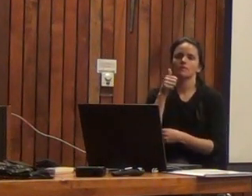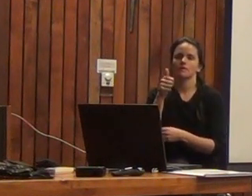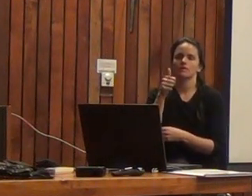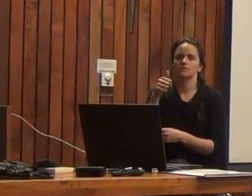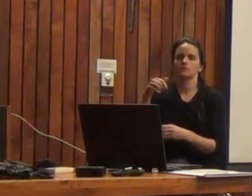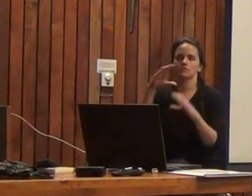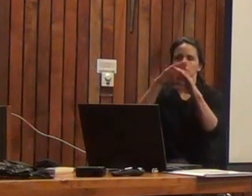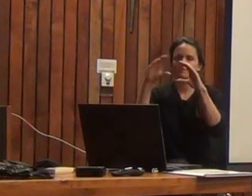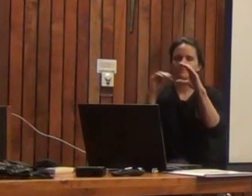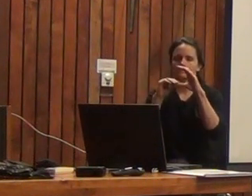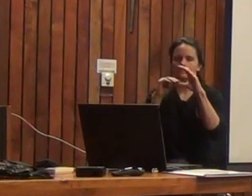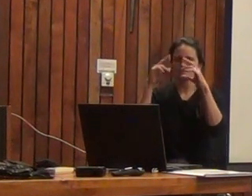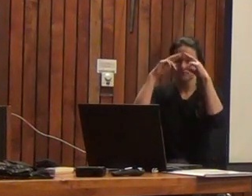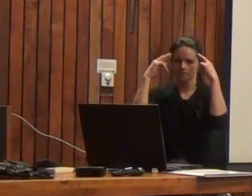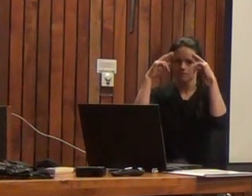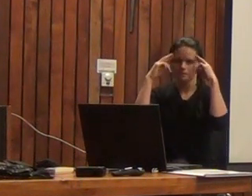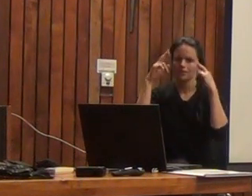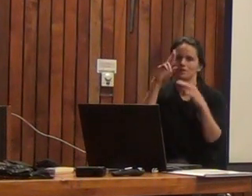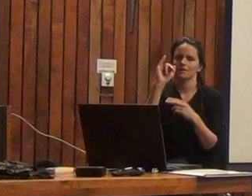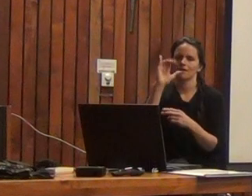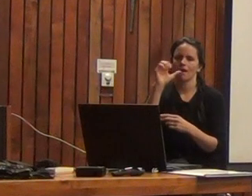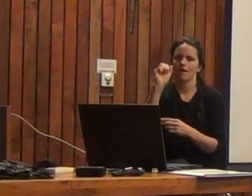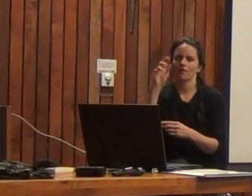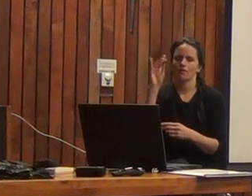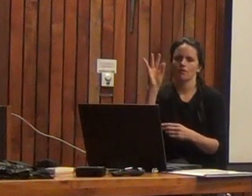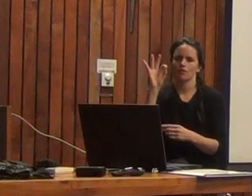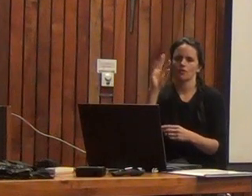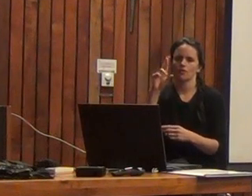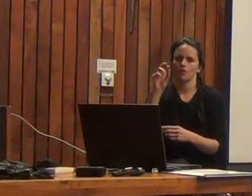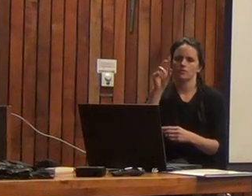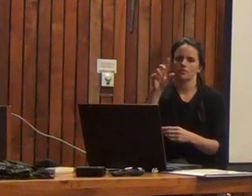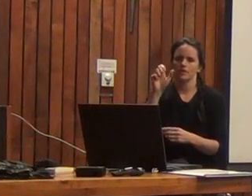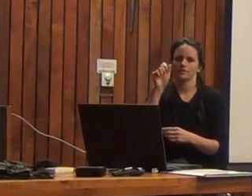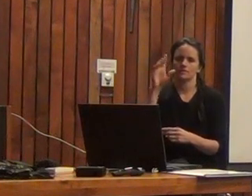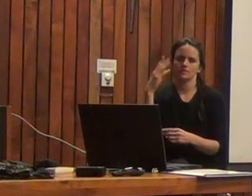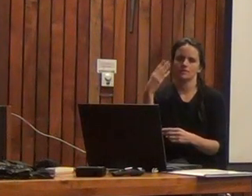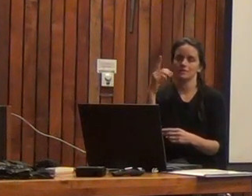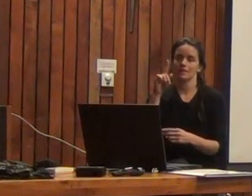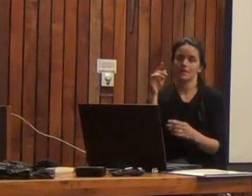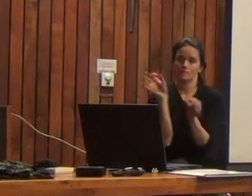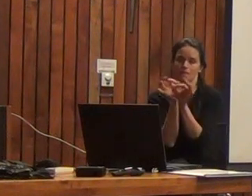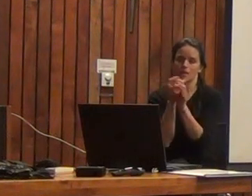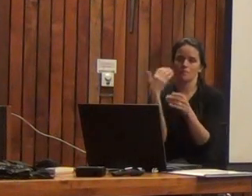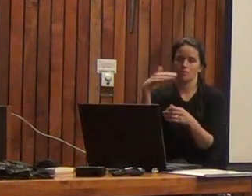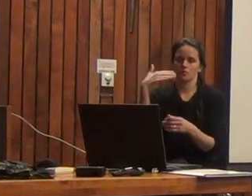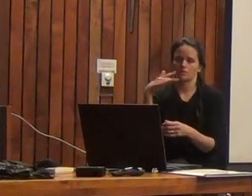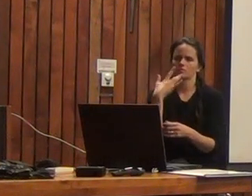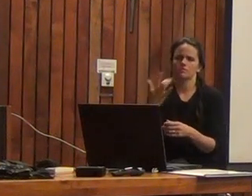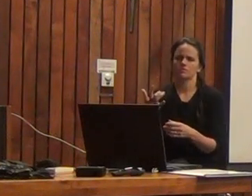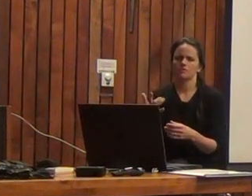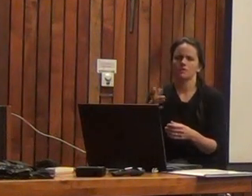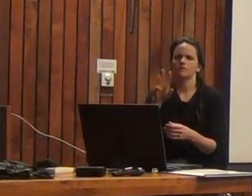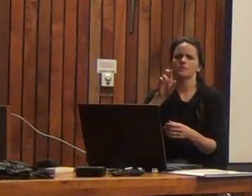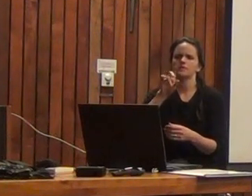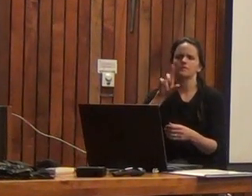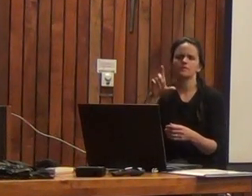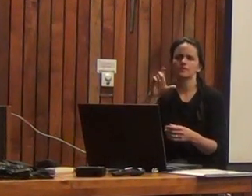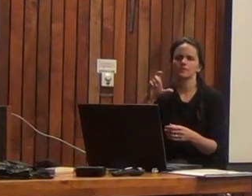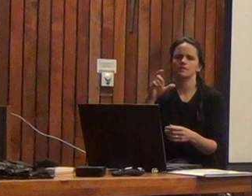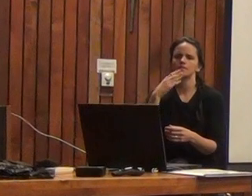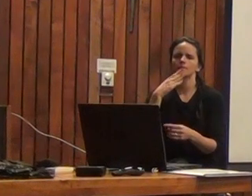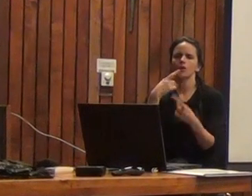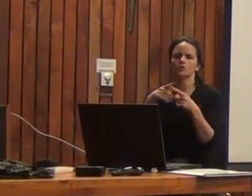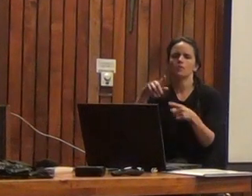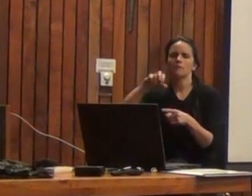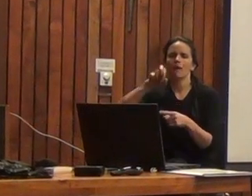CEDETI, Ricardo Rosas, hablará de la importancia de la actualización de BIS-5 en Chile. El investigador de CEDETI-UC, Barceló